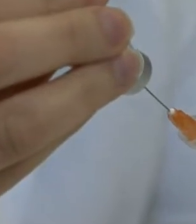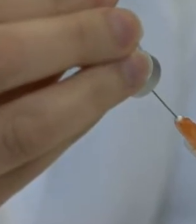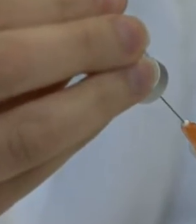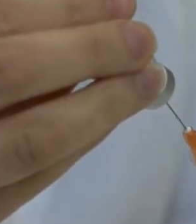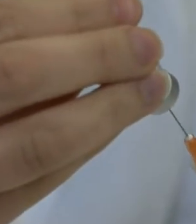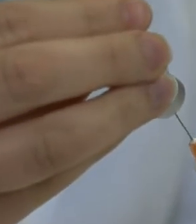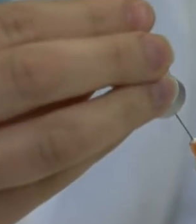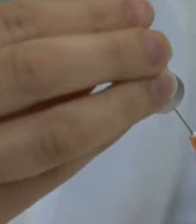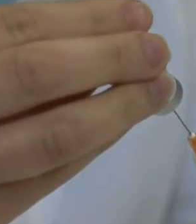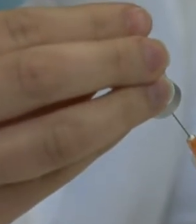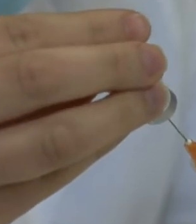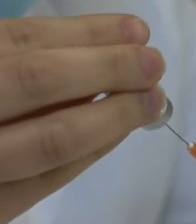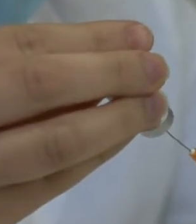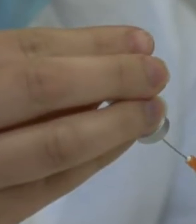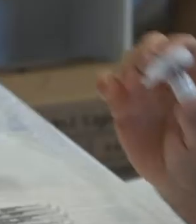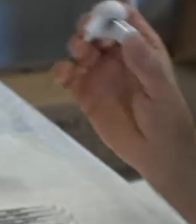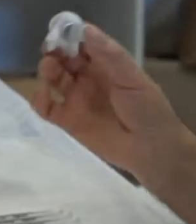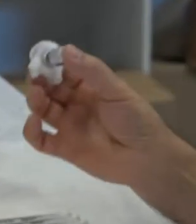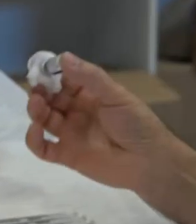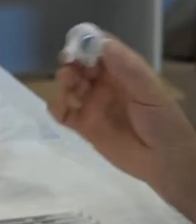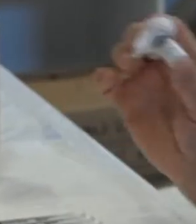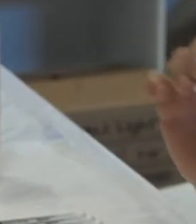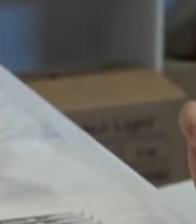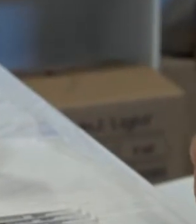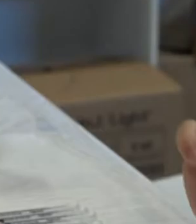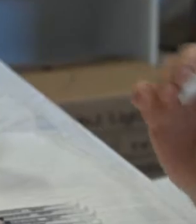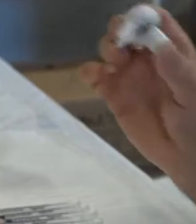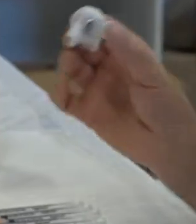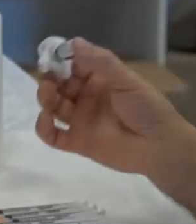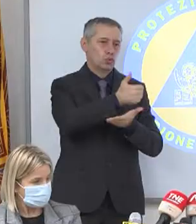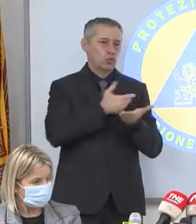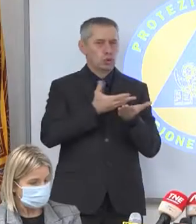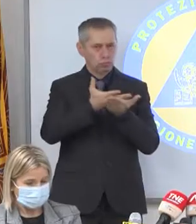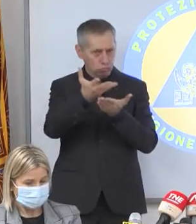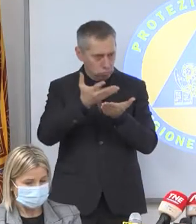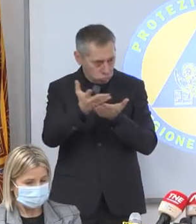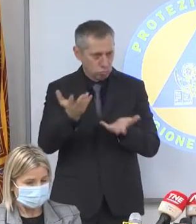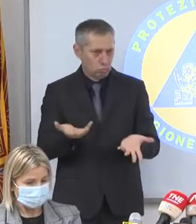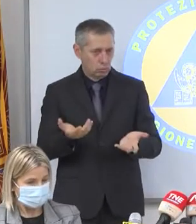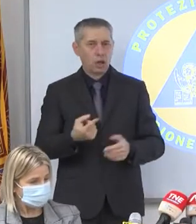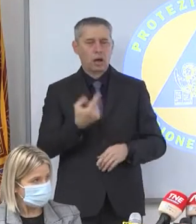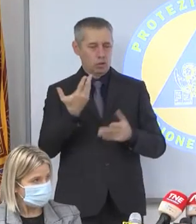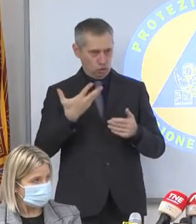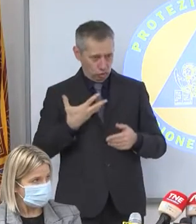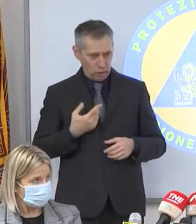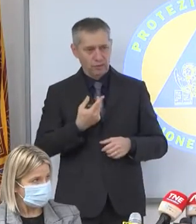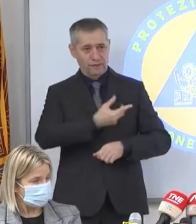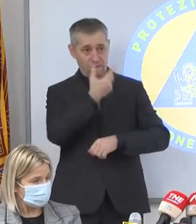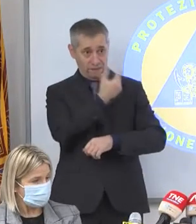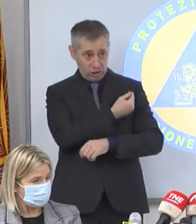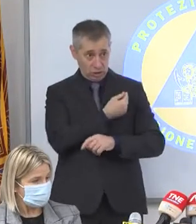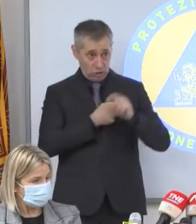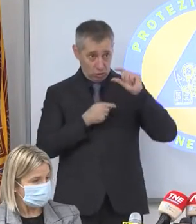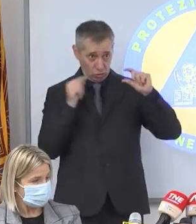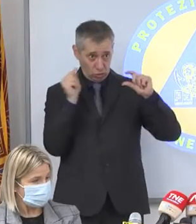dall'infezione del vaccino, ma c'è un altro aspetto che non va ignorato. Abbiamo un vaccino che, disegnato